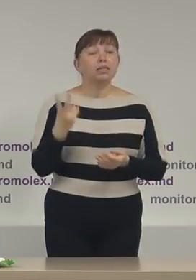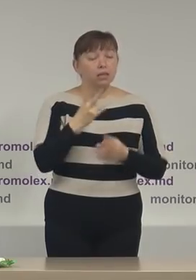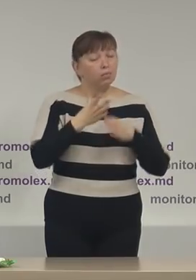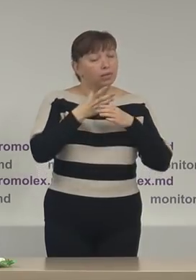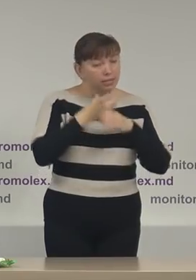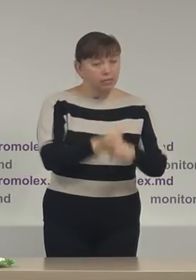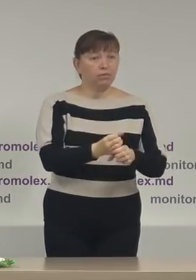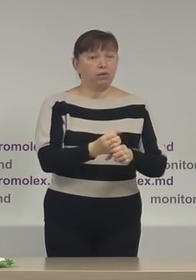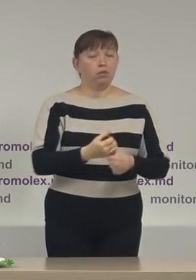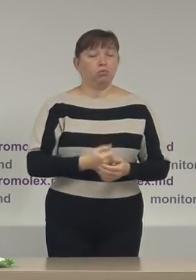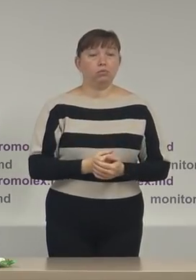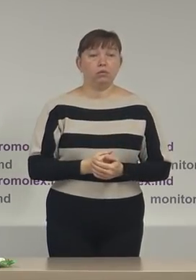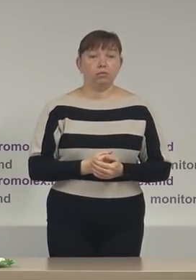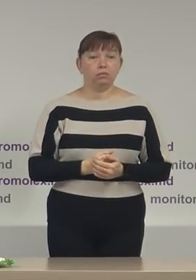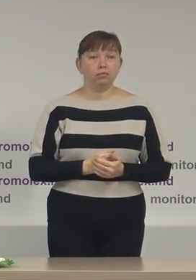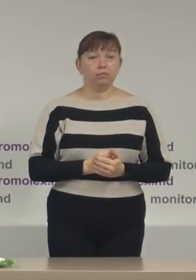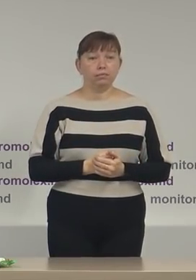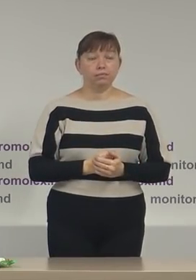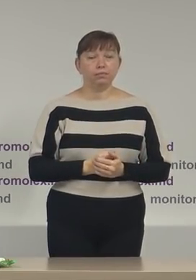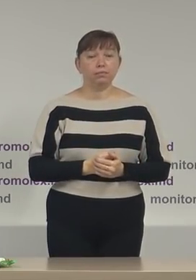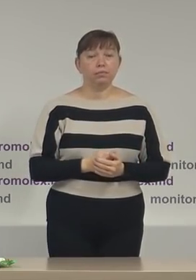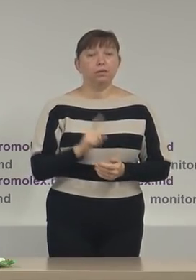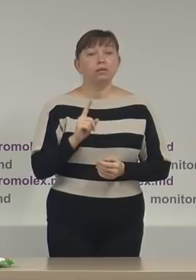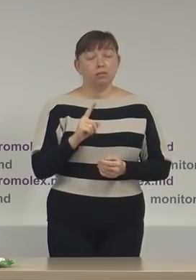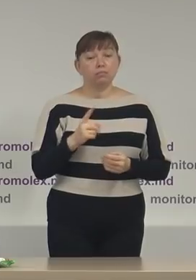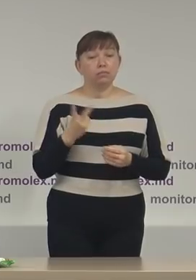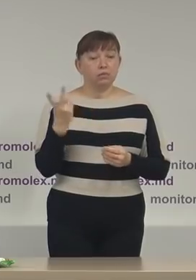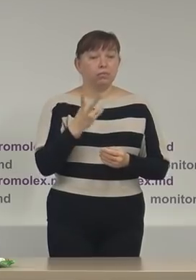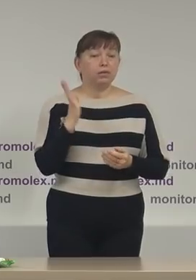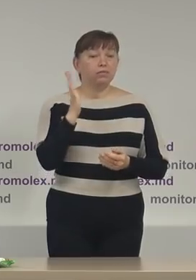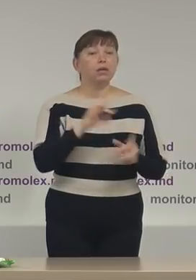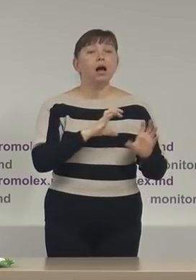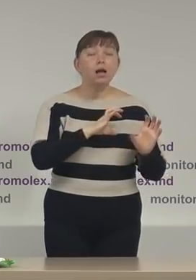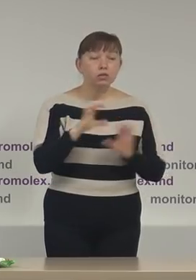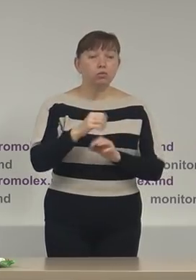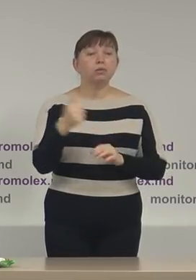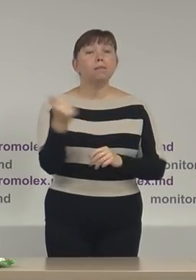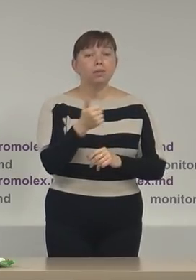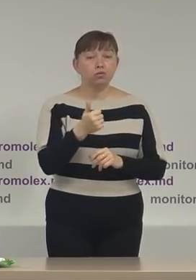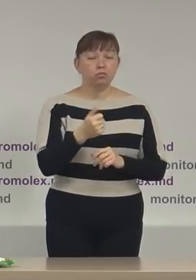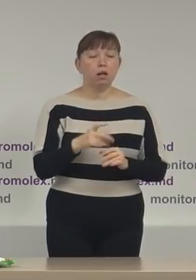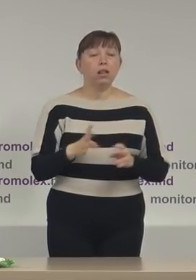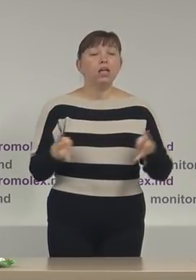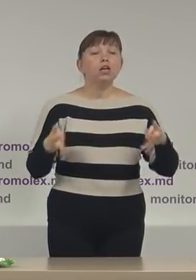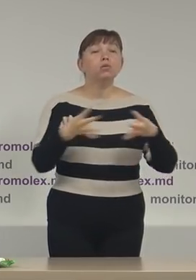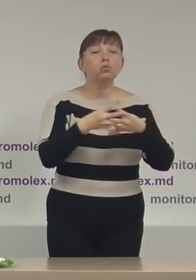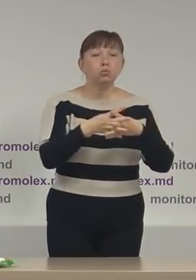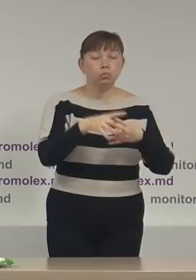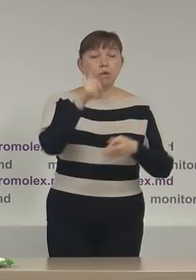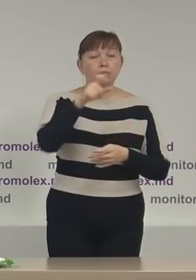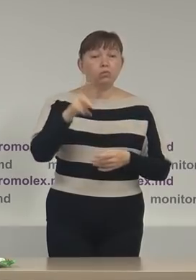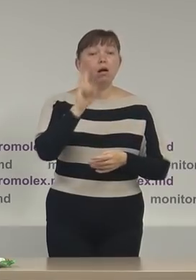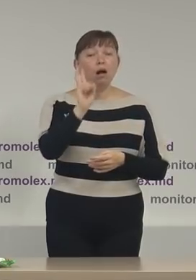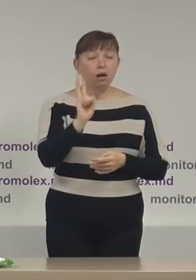significativ fiind asigurată în principal incluziunea persoanelor care au